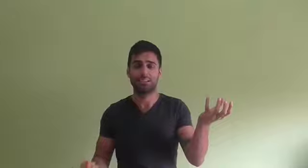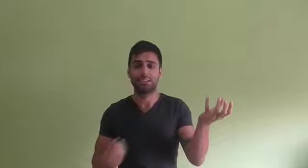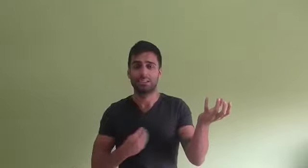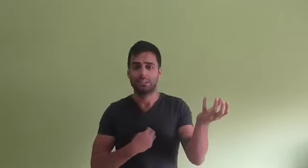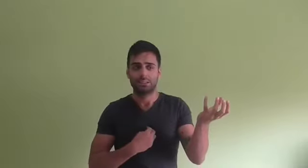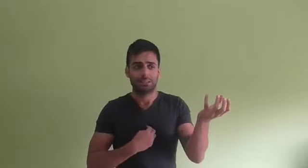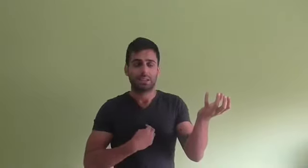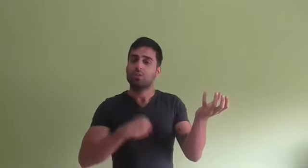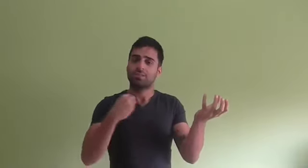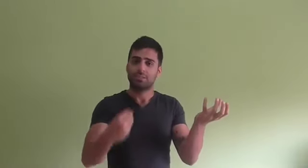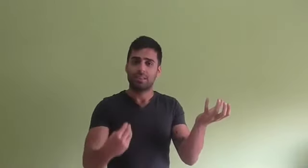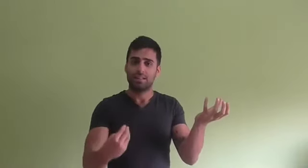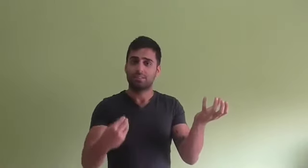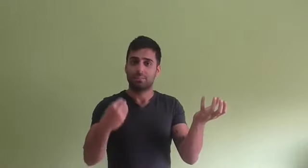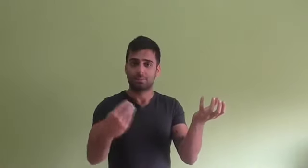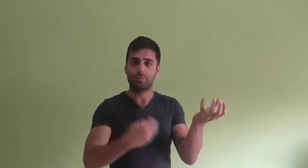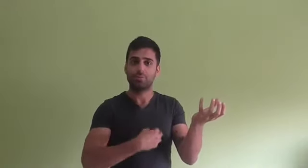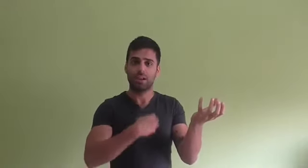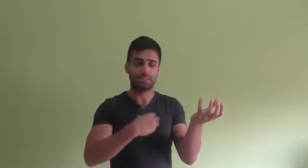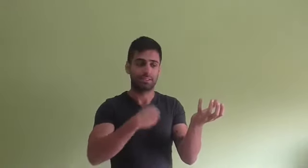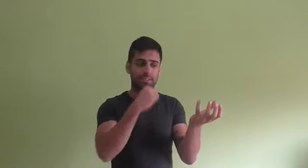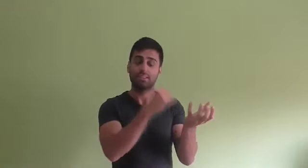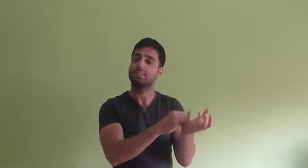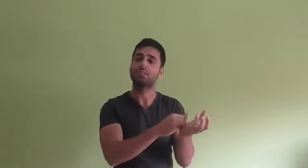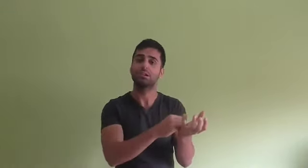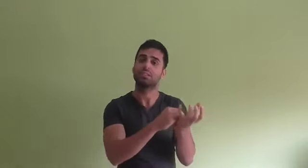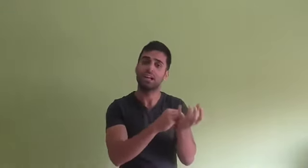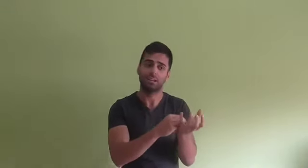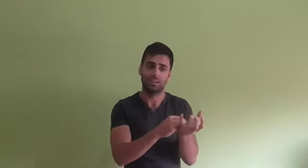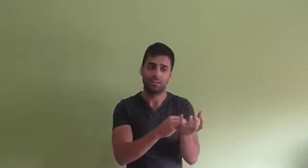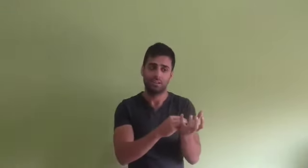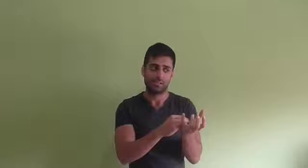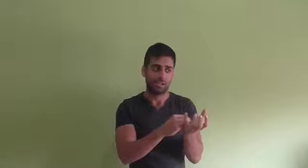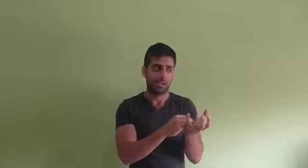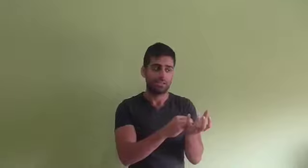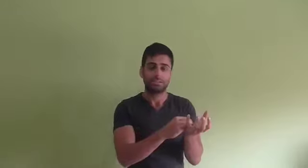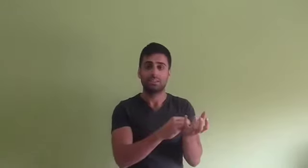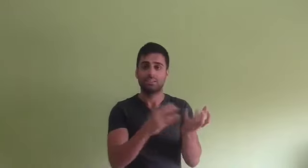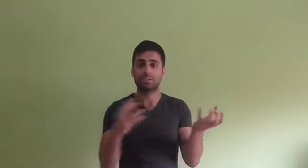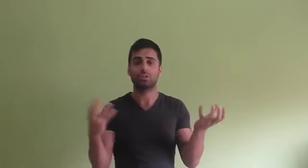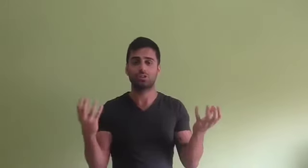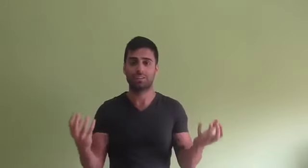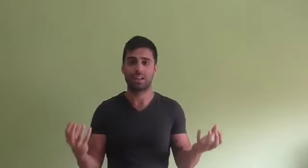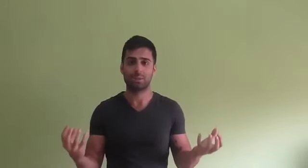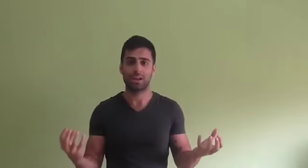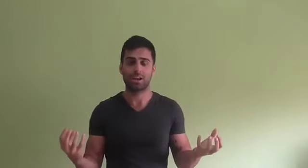tengo necesidades más profundas. Necesito estar, necesito socializarme